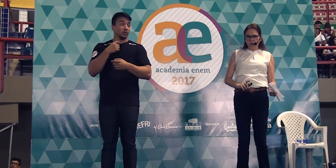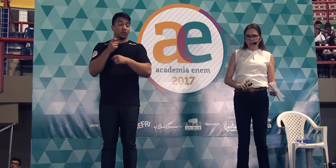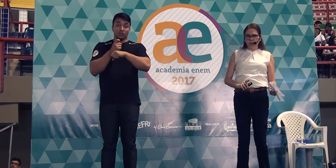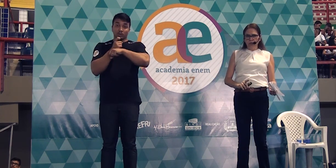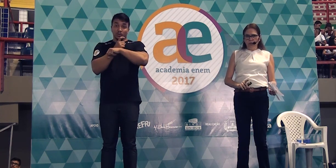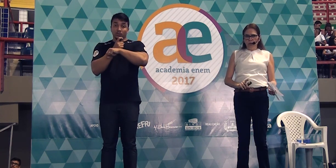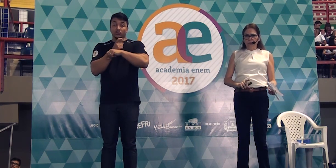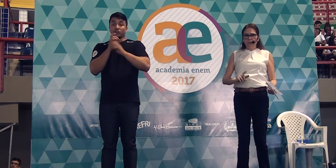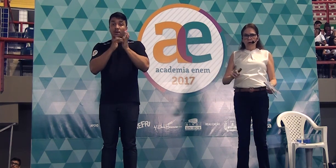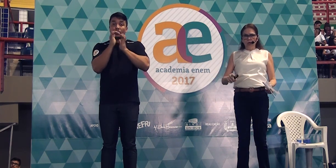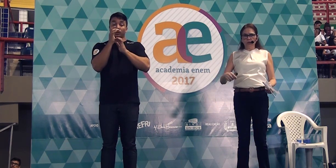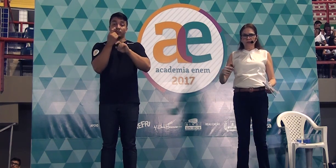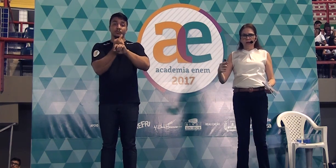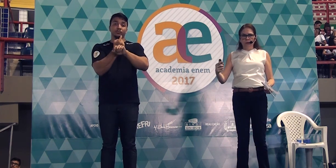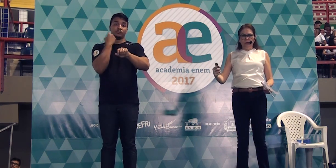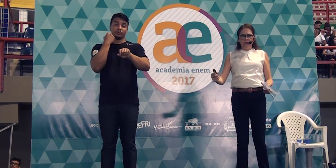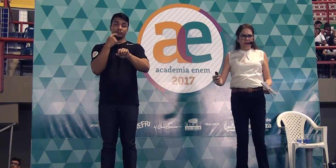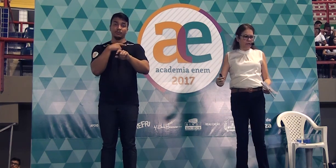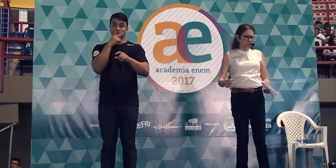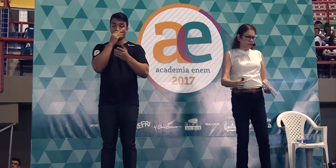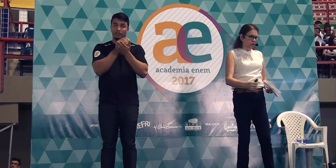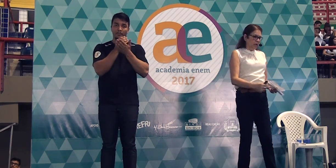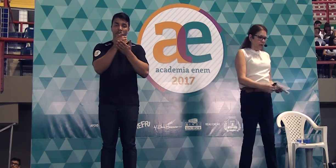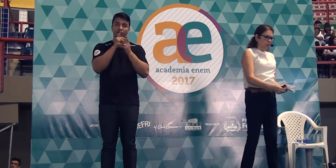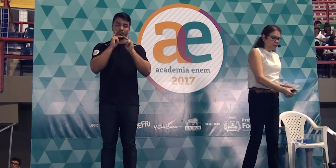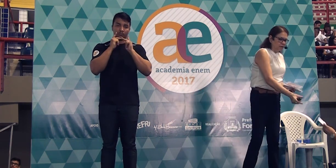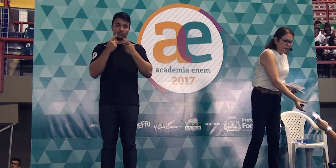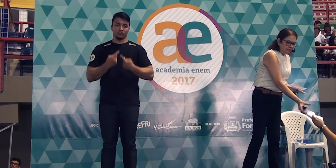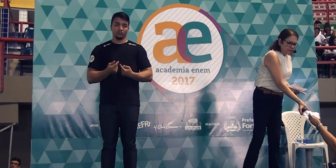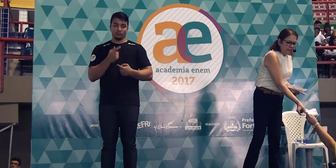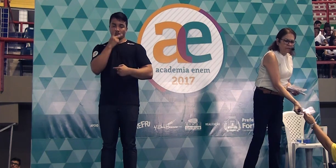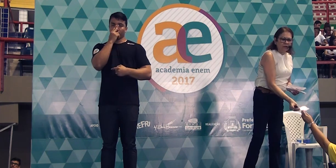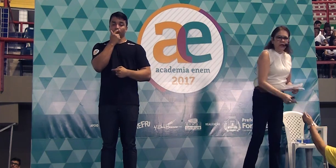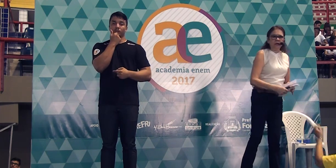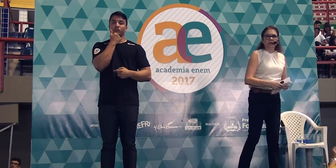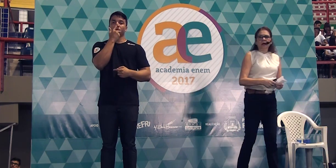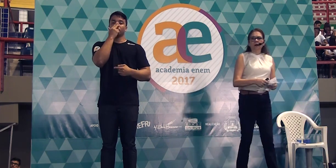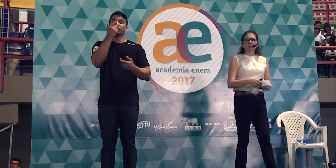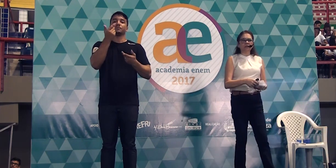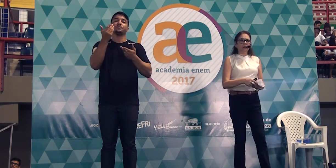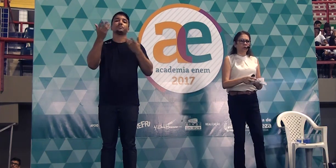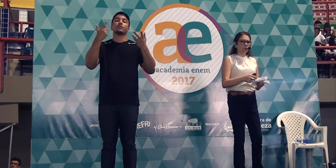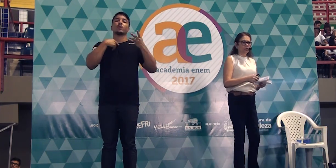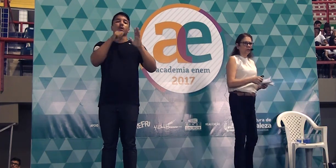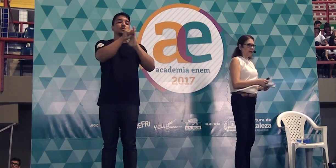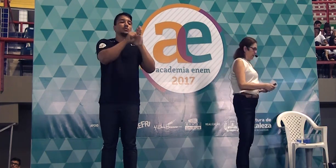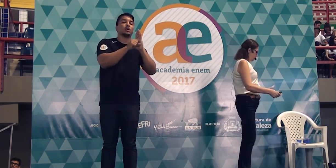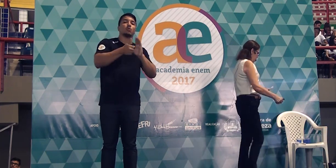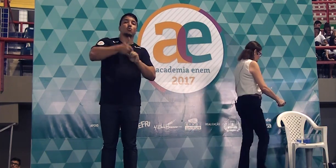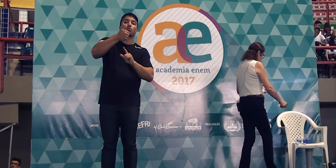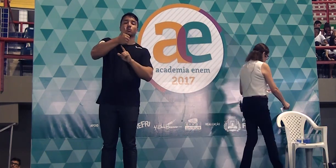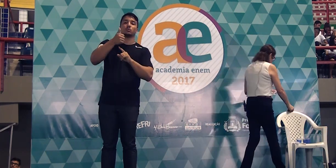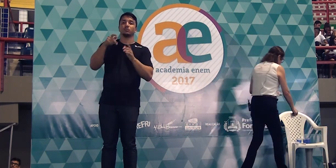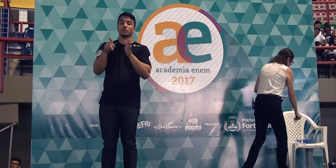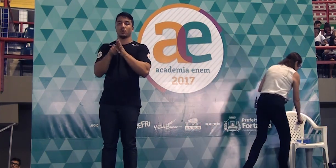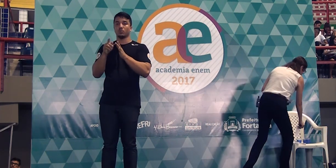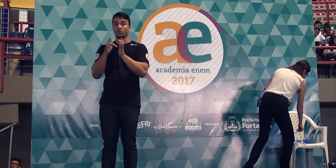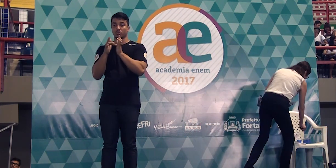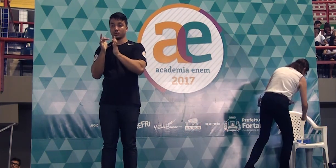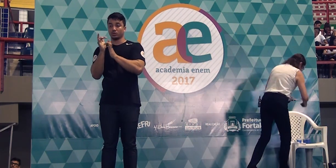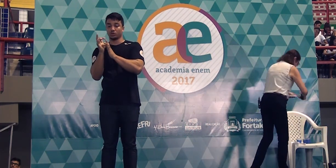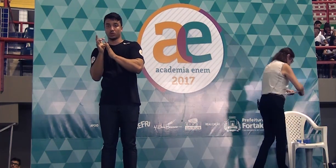antes de Cristo primórdios da humanidade é quando você se refere ao século um da era cristã